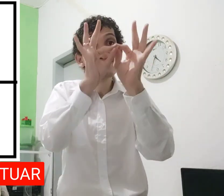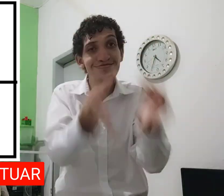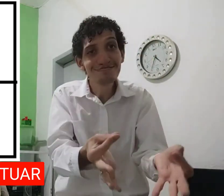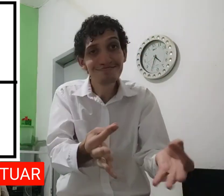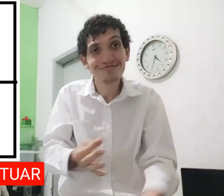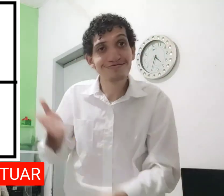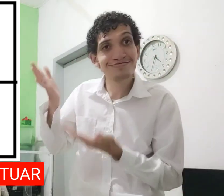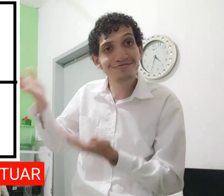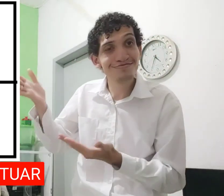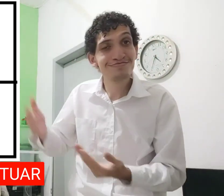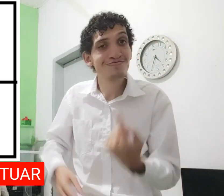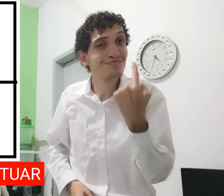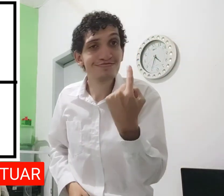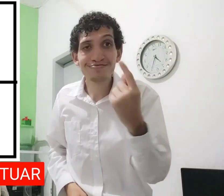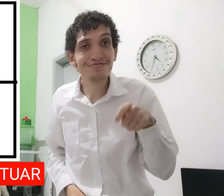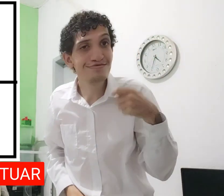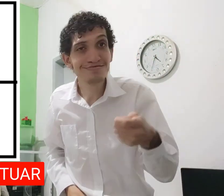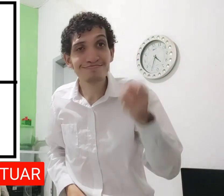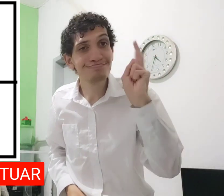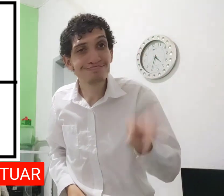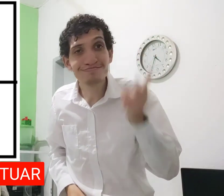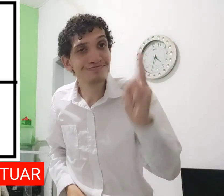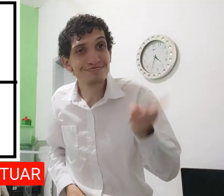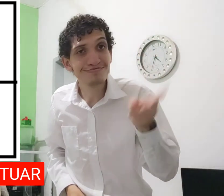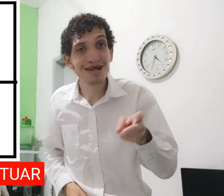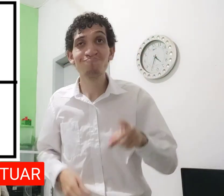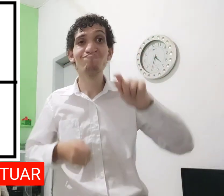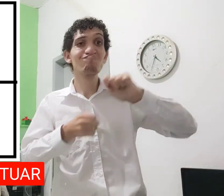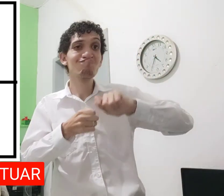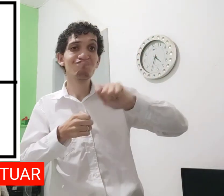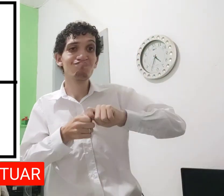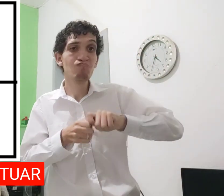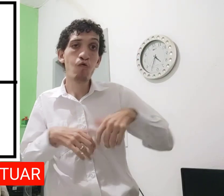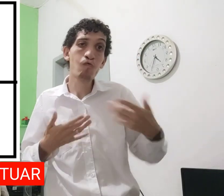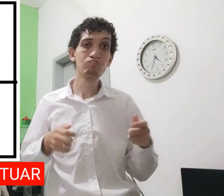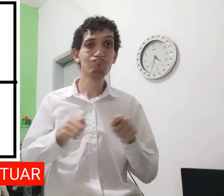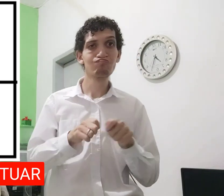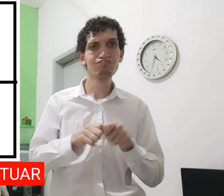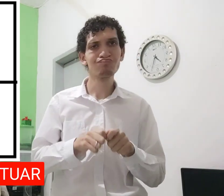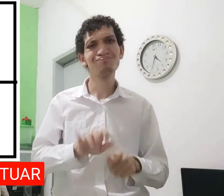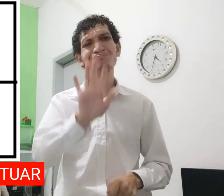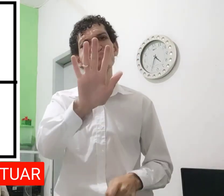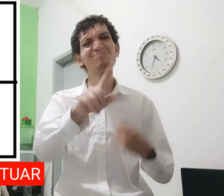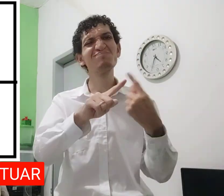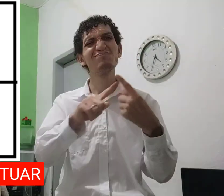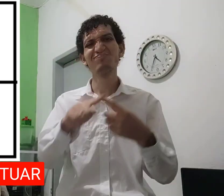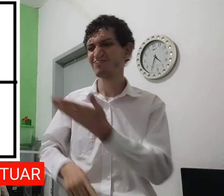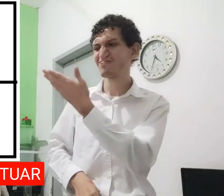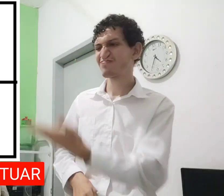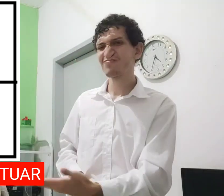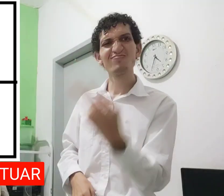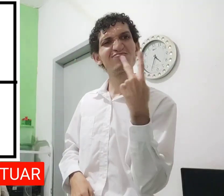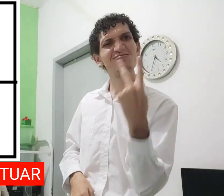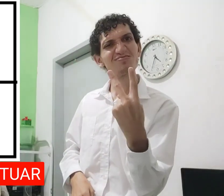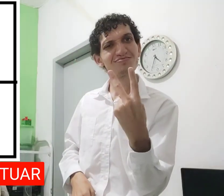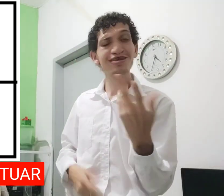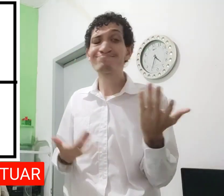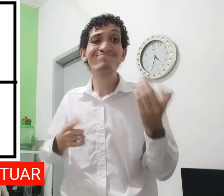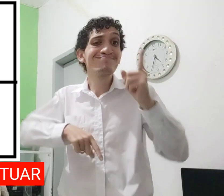então dentro de livros é simples, a gente faz um sinal, ele mesmo fazer ou esse fazer. Mas, pensa, por que dois